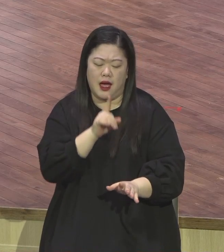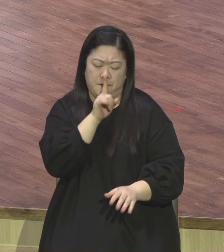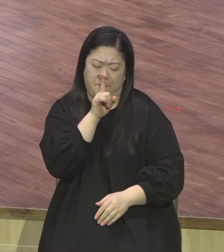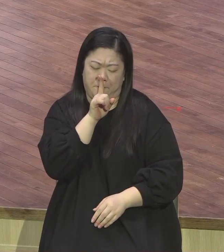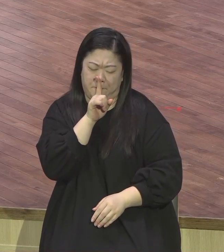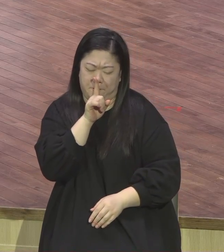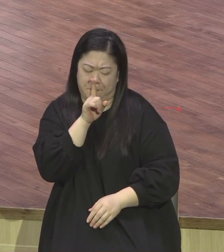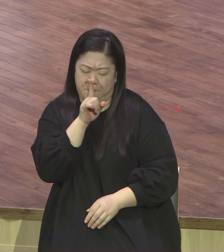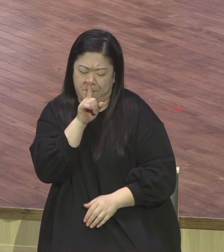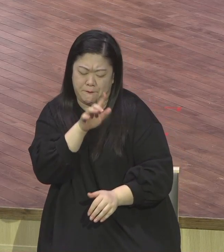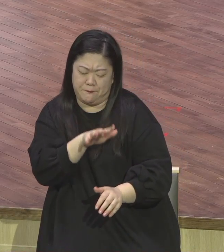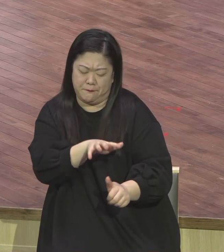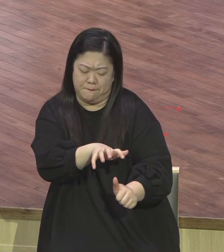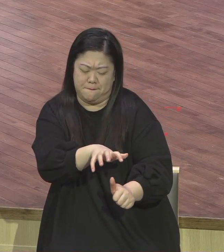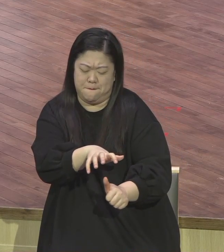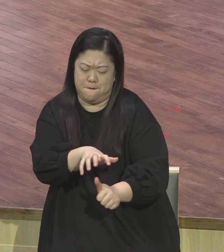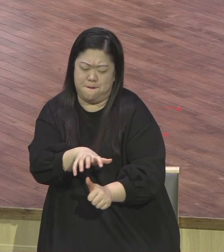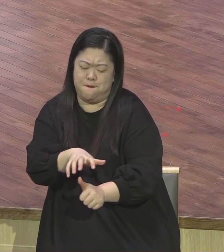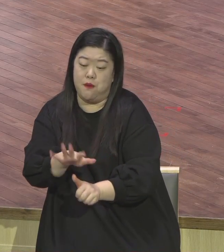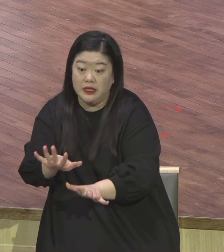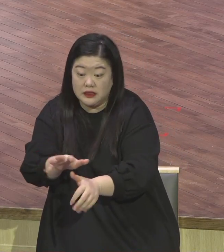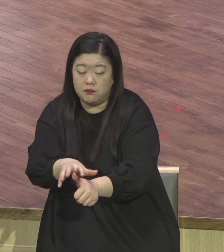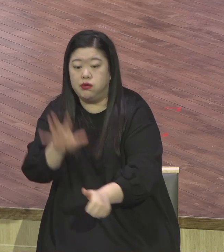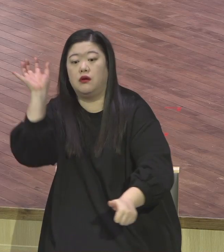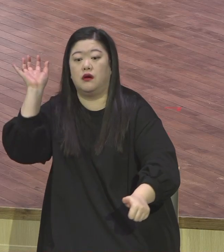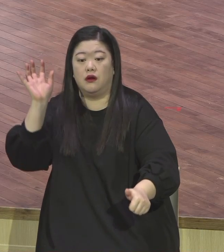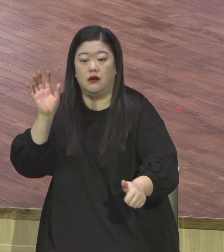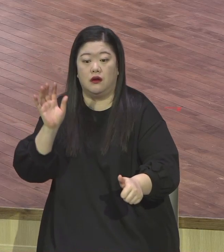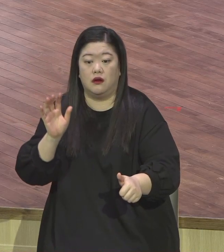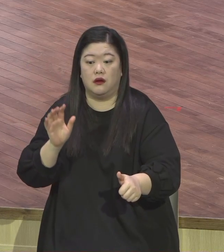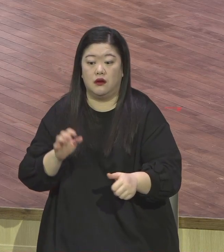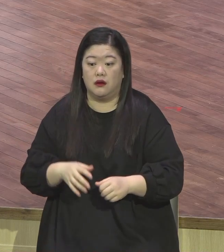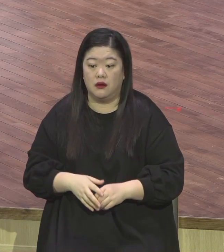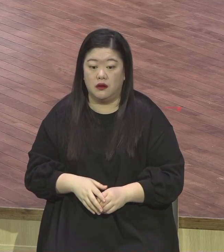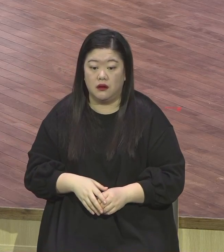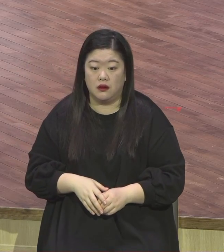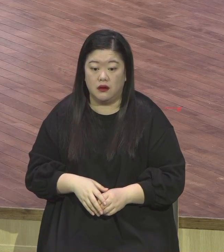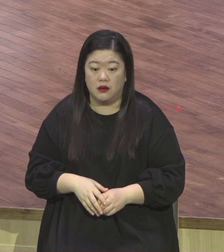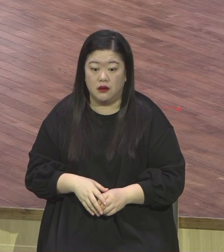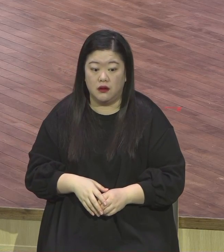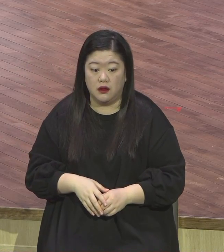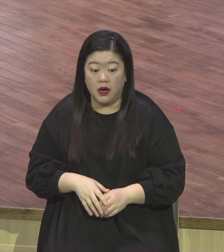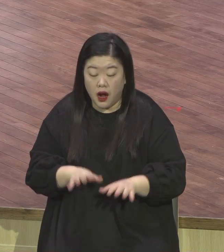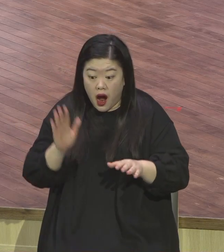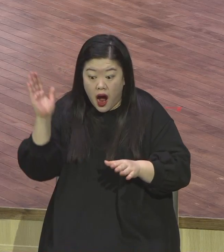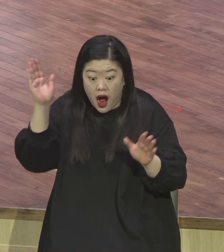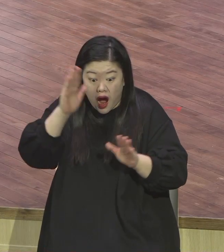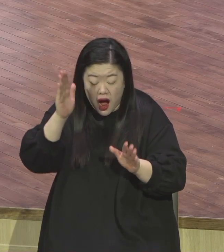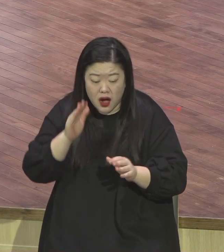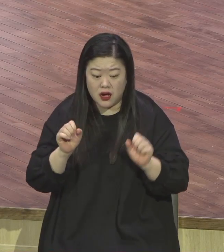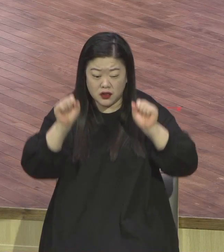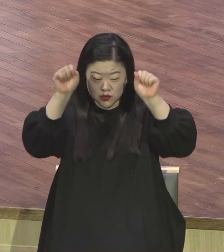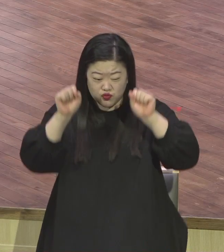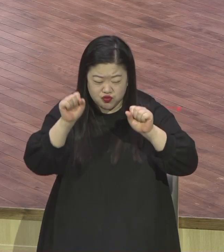아이들을 그렇게 폭력을 때릴까 피가 터지도록 엉덩이를 때리고 그렇게 기압을 주고 그랬을까